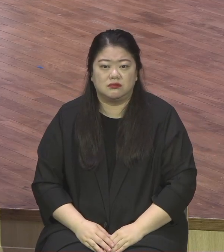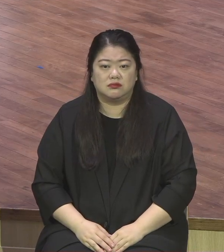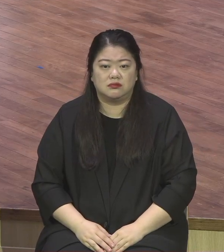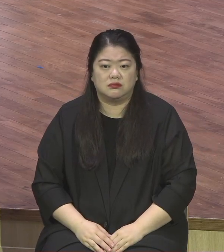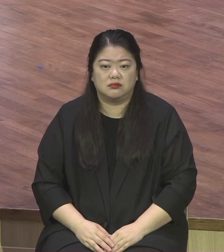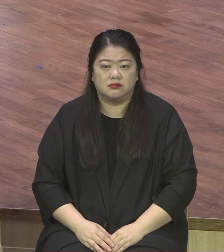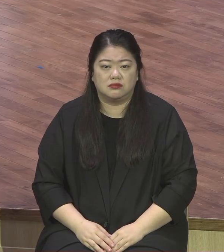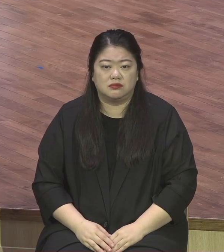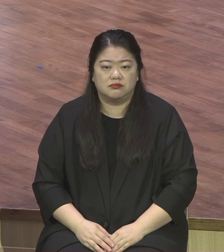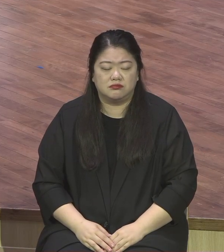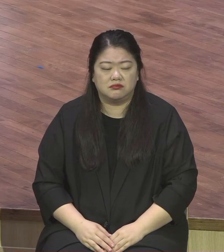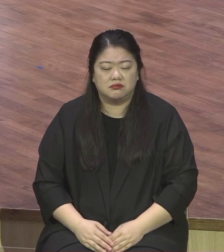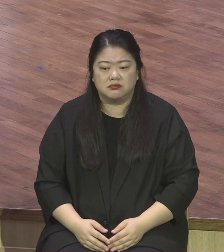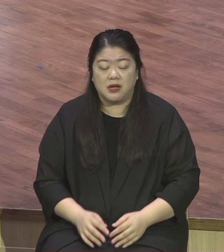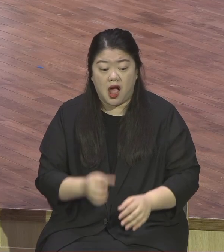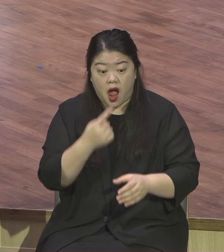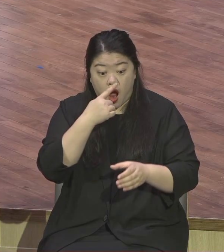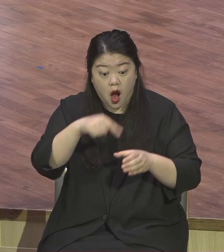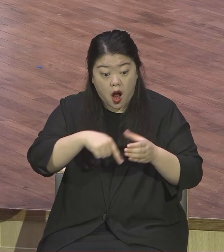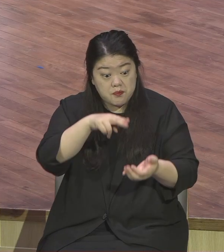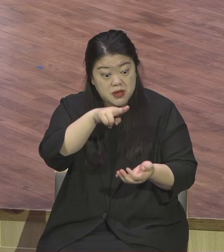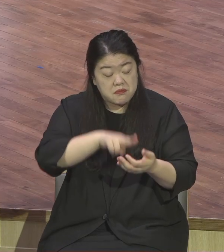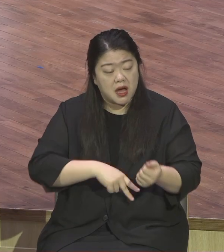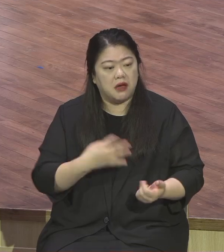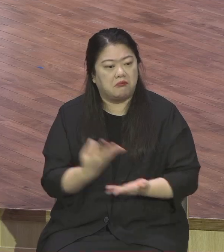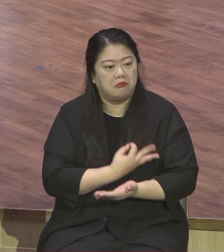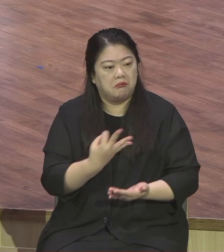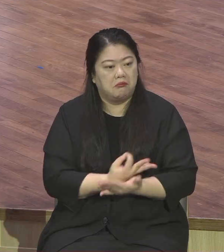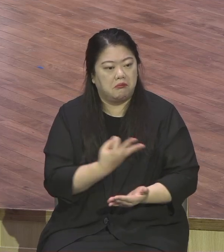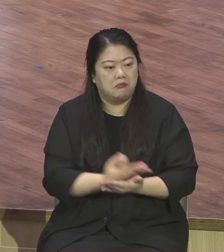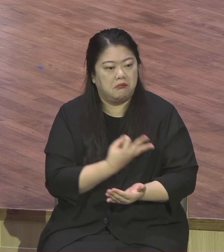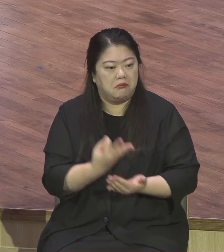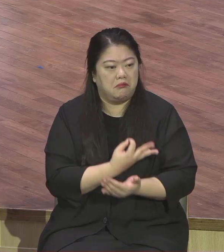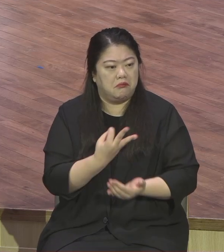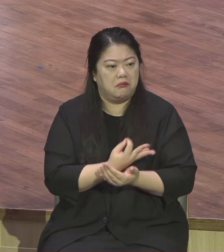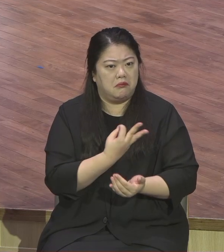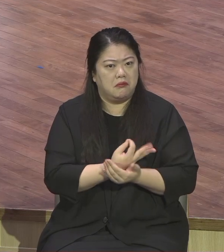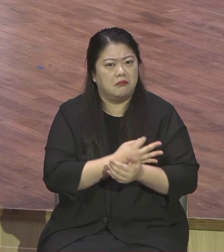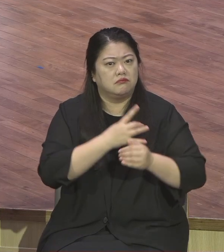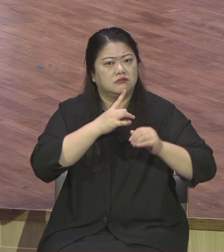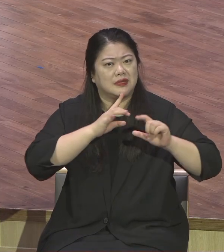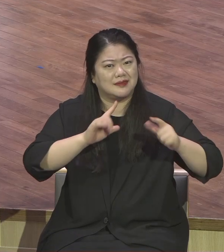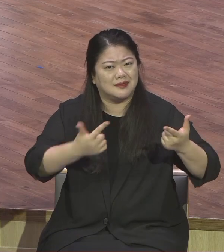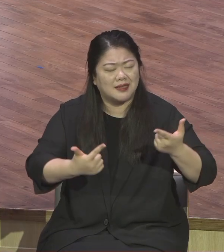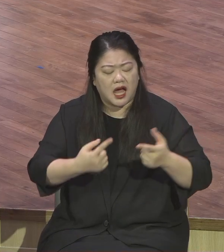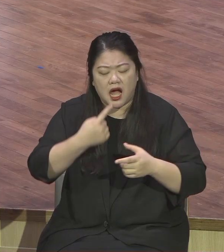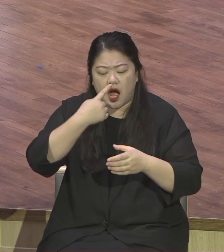본질적 가치 커피의 본질적 가치에 집중하는 운동을 필쳤어요